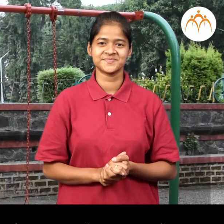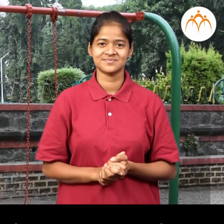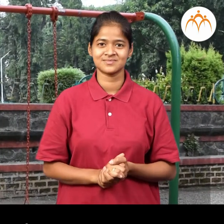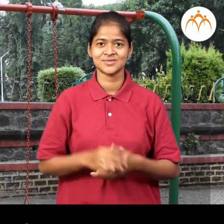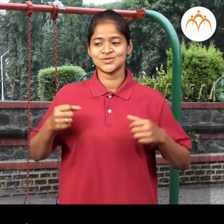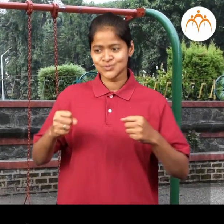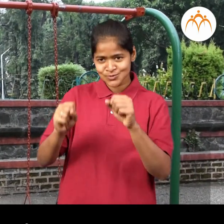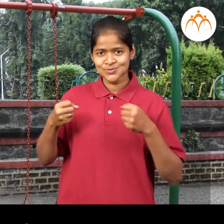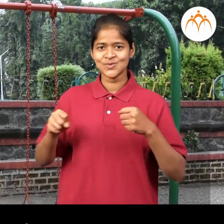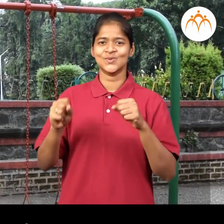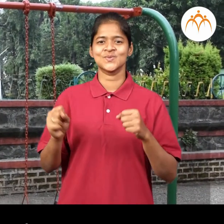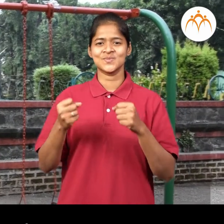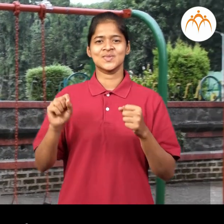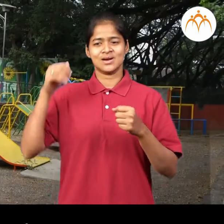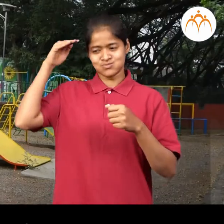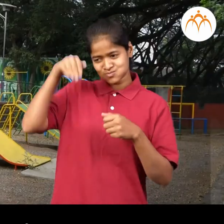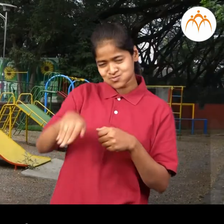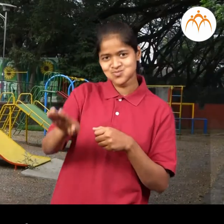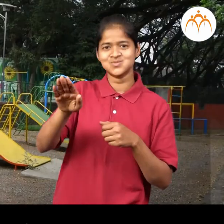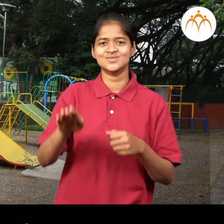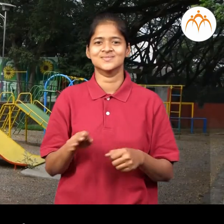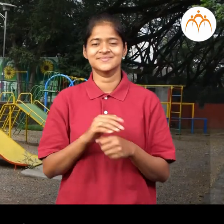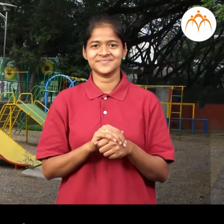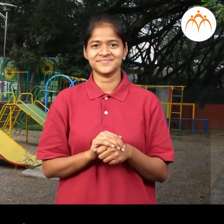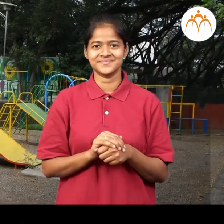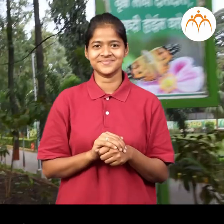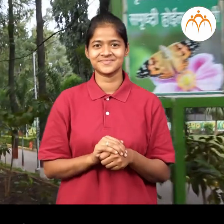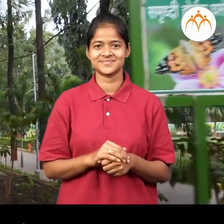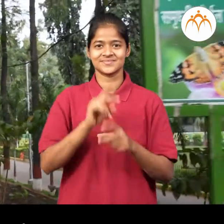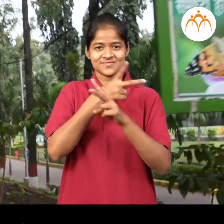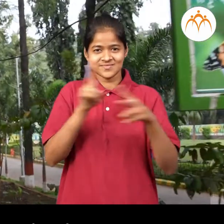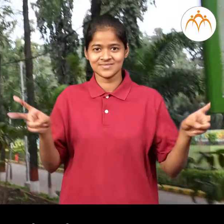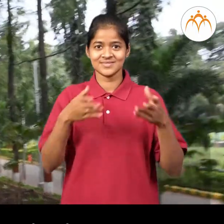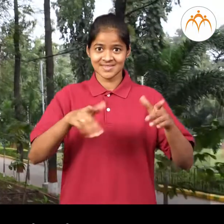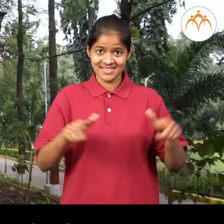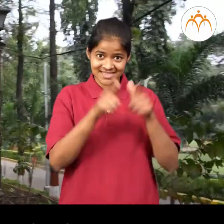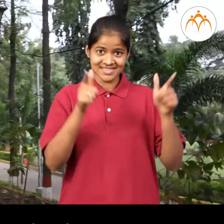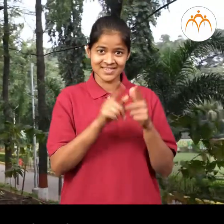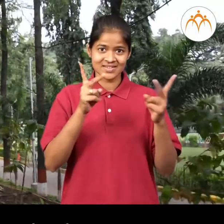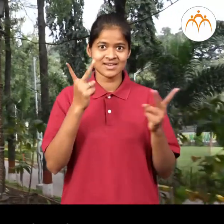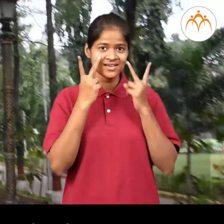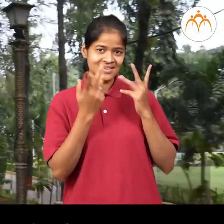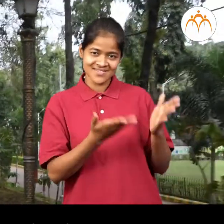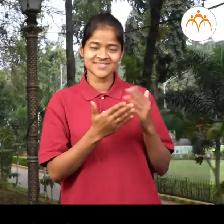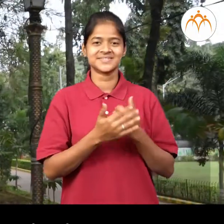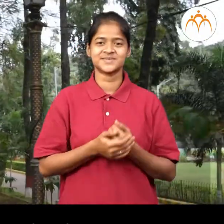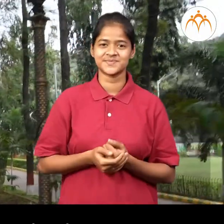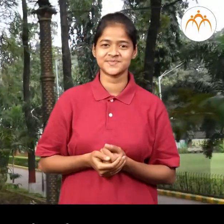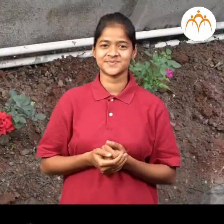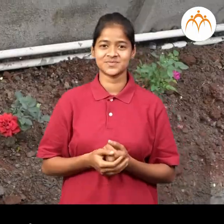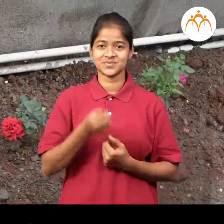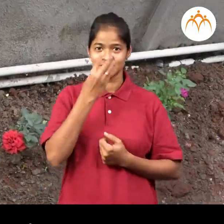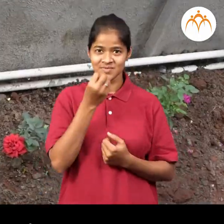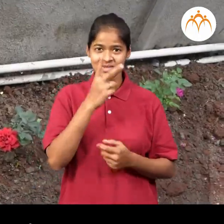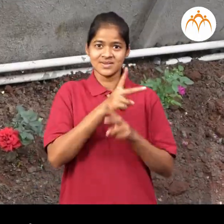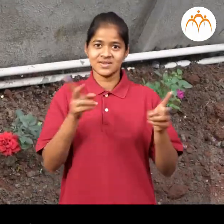इथे जोपाल आहेत, गसर गुंडी आहे, किती प्रकारची फुल जाड़े आहेत, क्ये